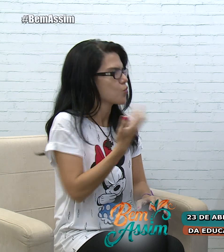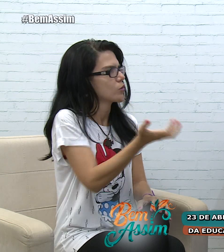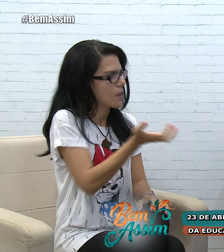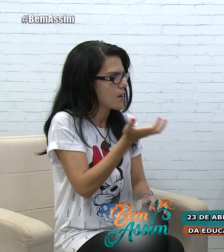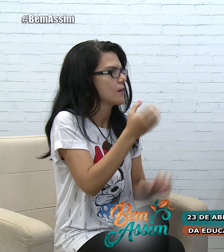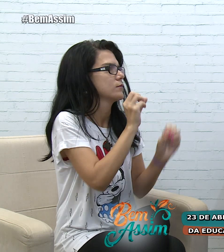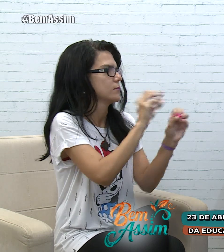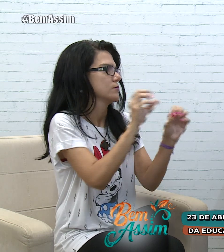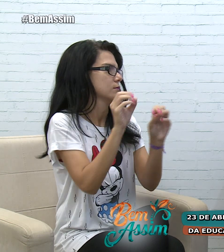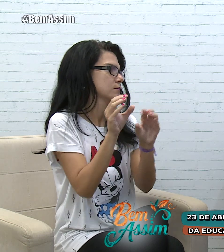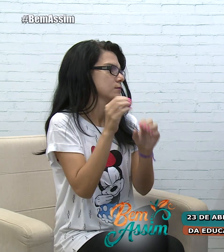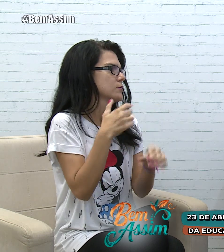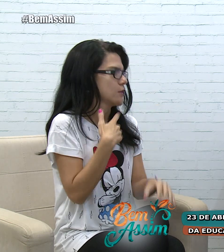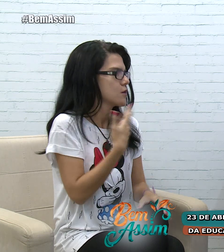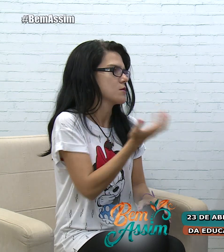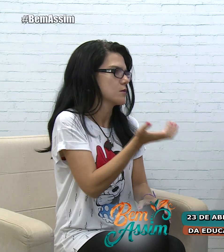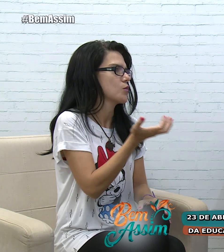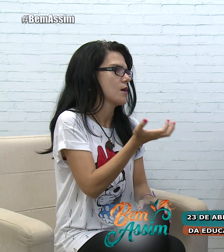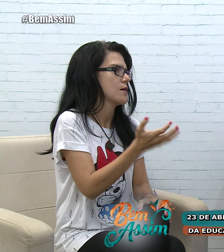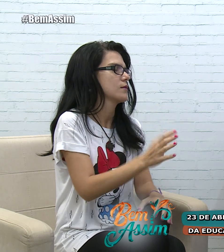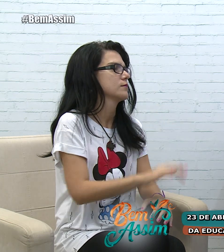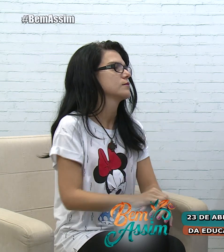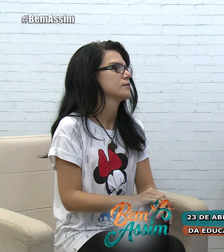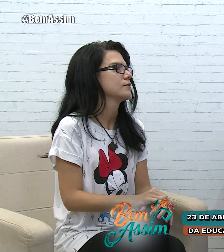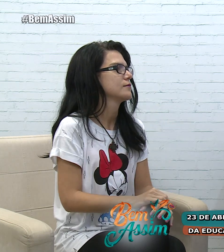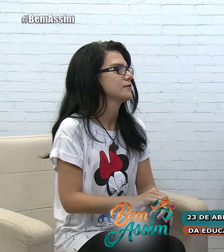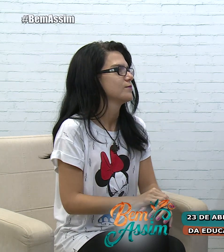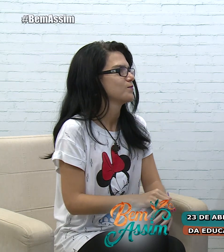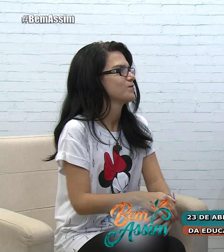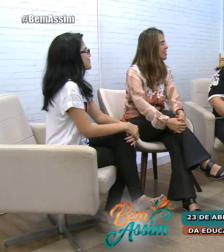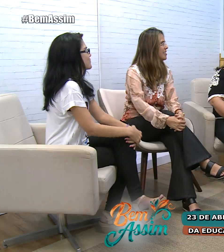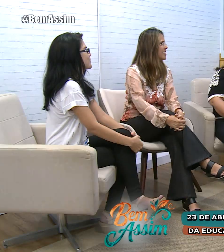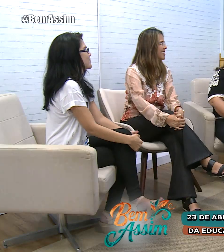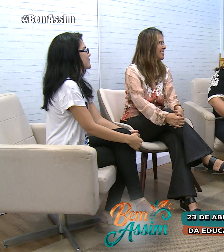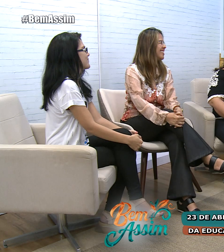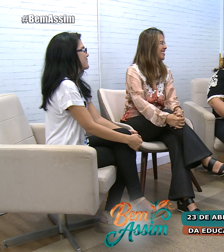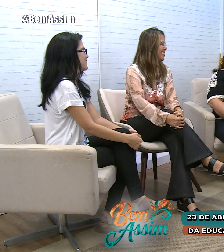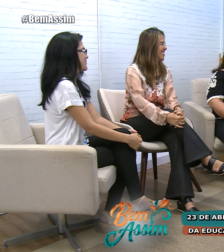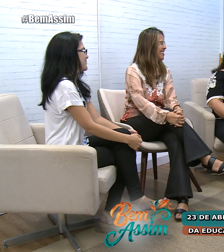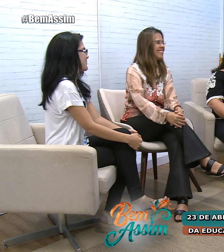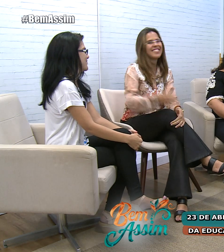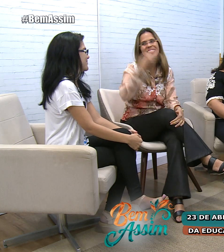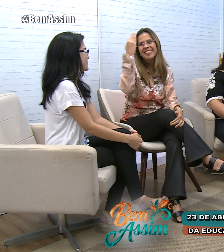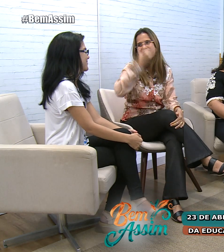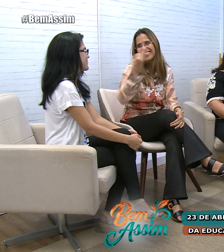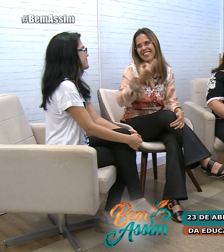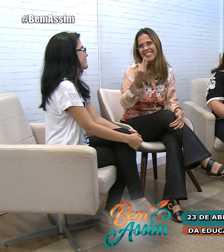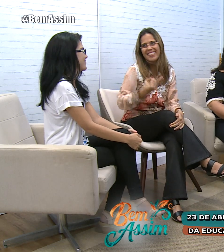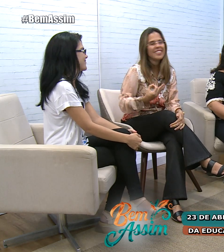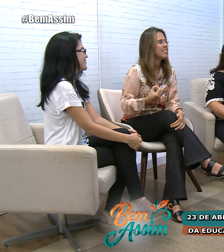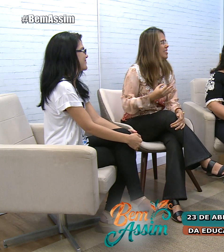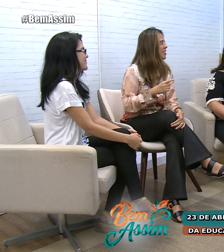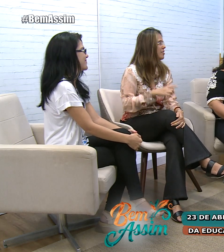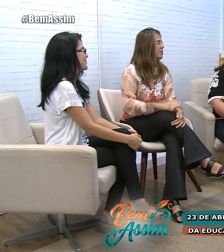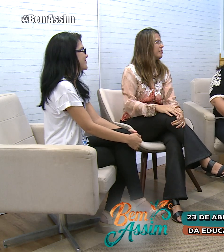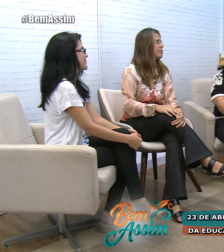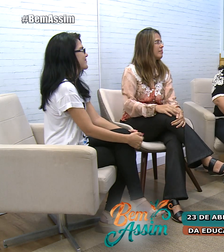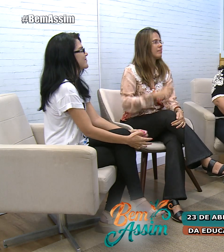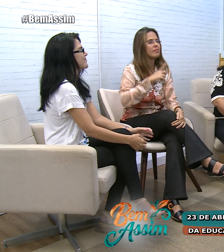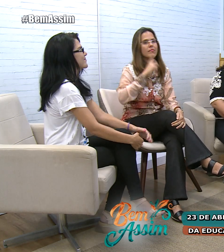ouvintes principalmente. O meu sonho é esse, é ensinar as pessoas a Libras. Ai, gente, que coisa linda. Tem outras, tem outros alunos que